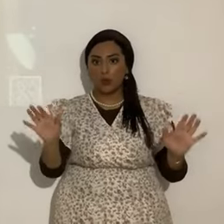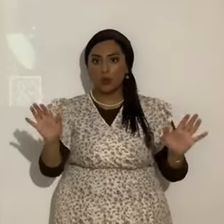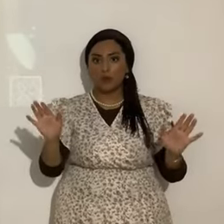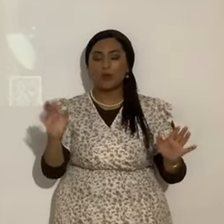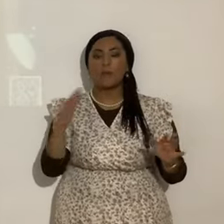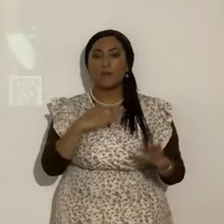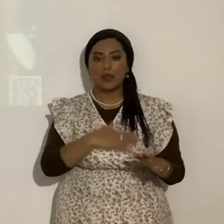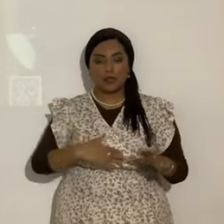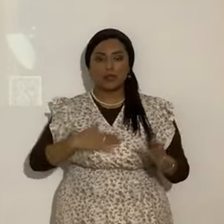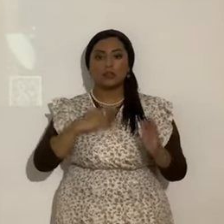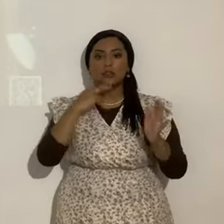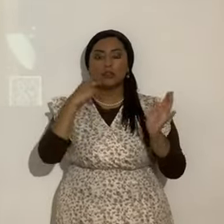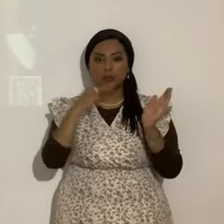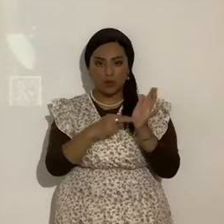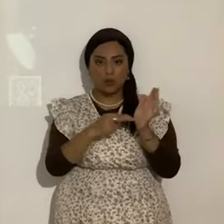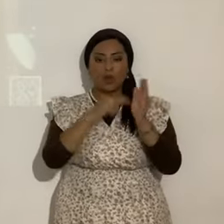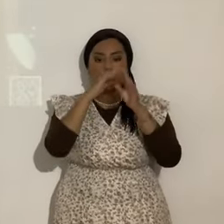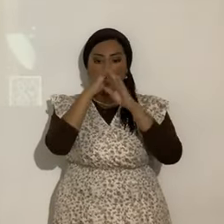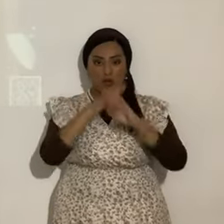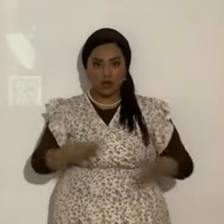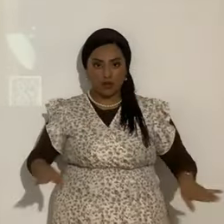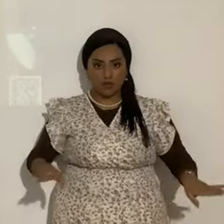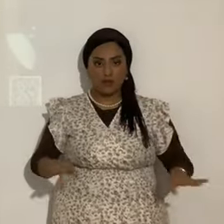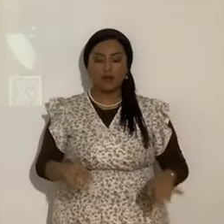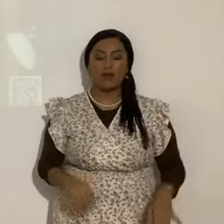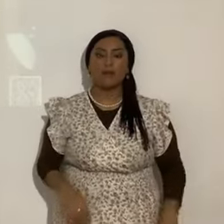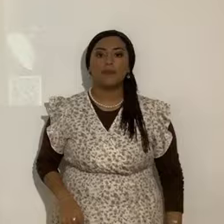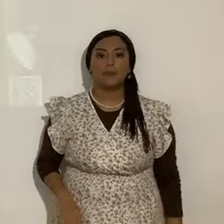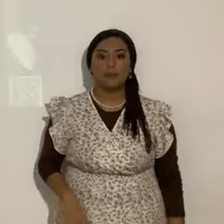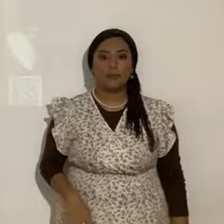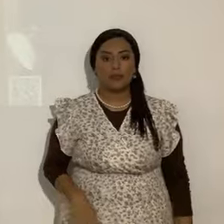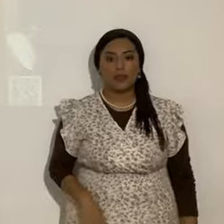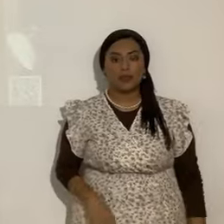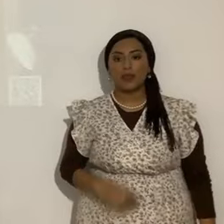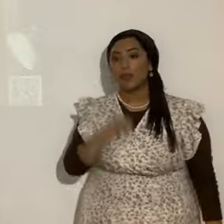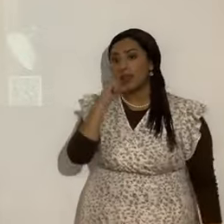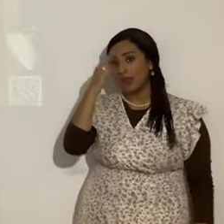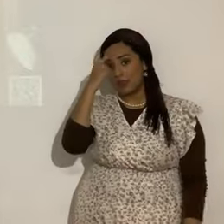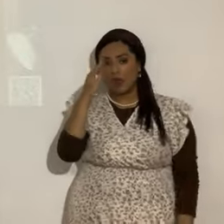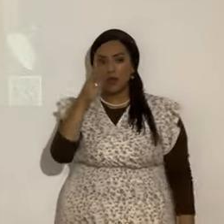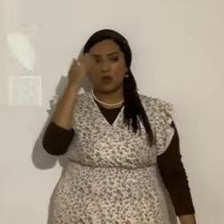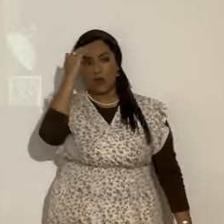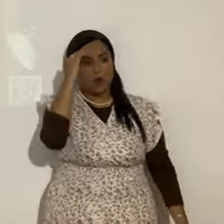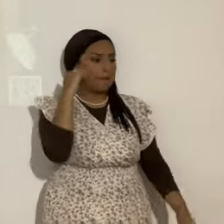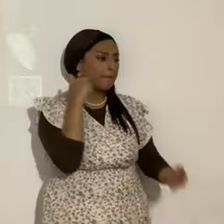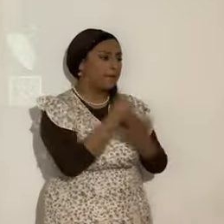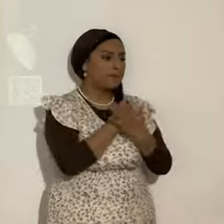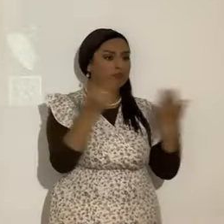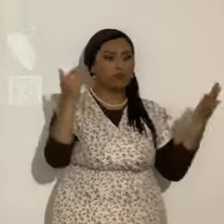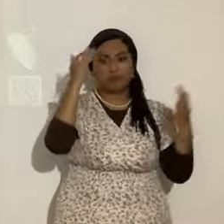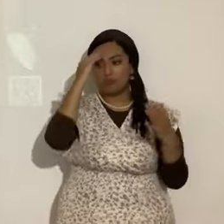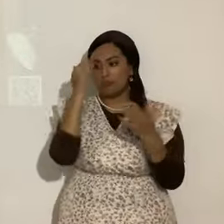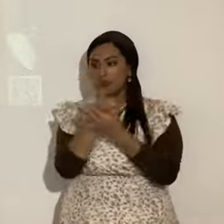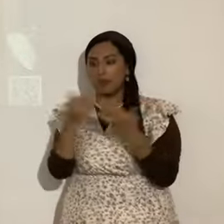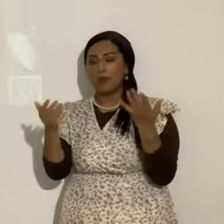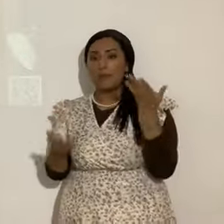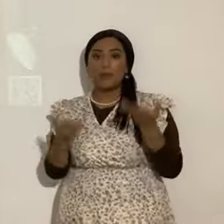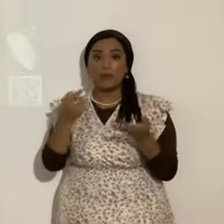humildes, anótenlo. No pongas posición así de que te la sabes de todas, todas. No, no, no, no, no. A lo mejor ya habías oído esta